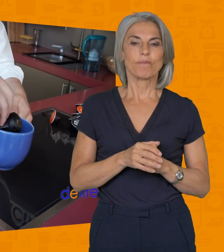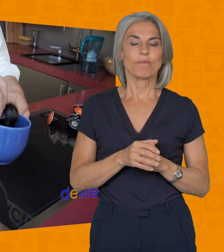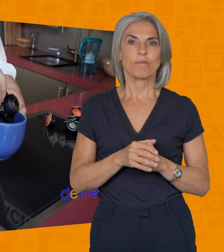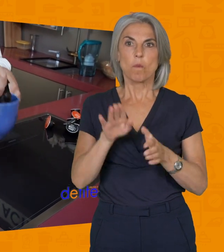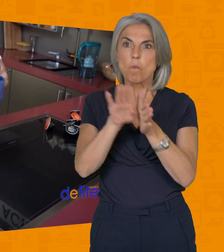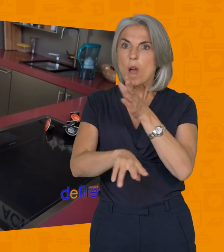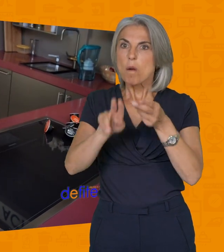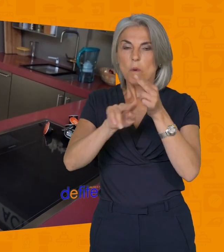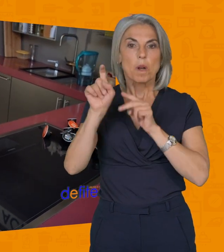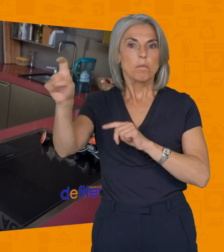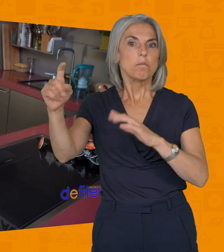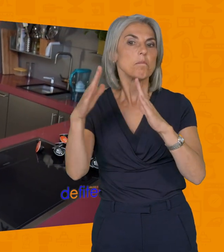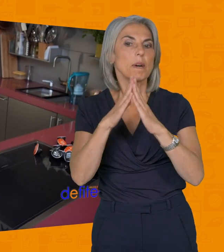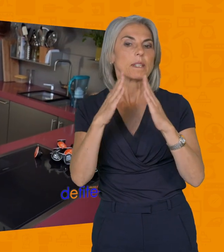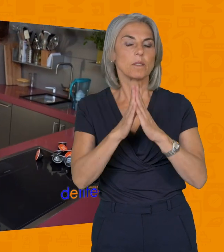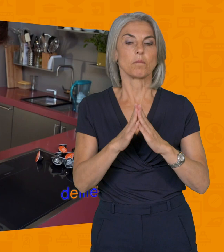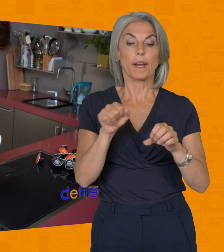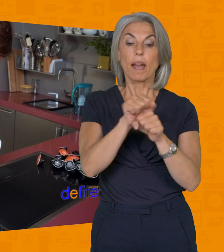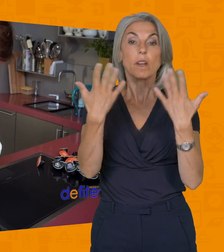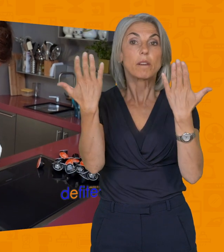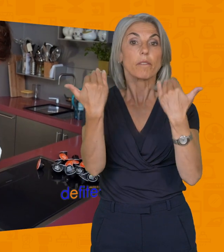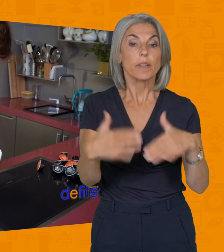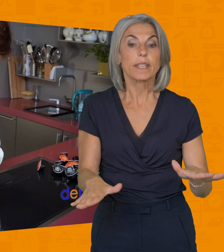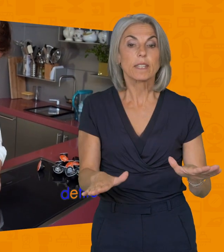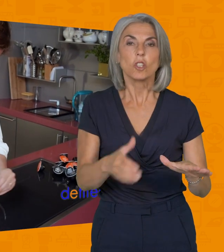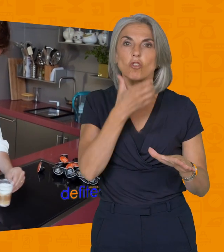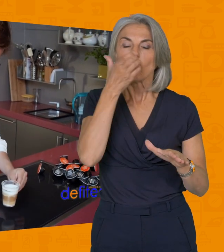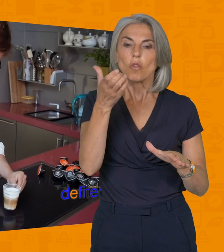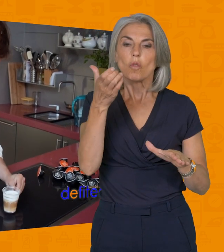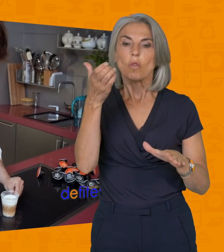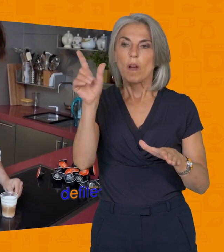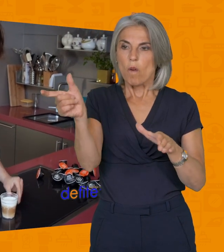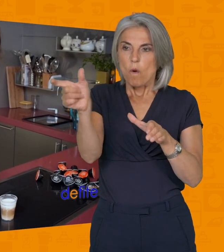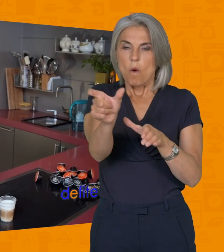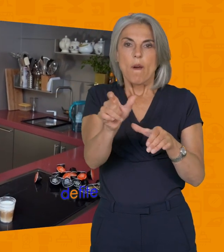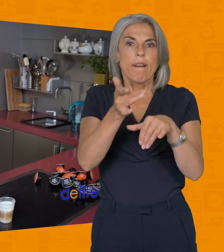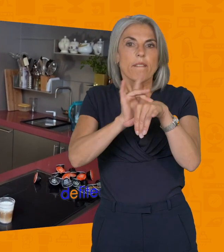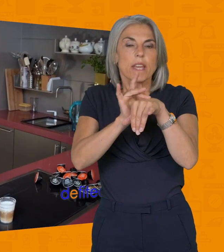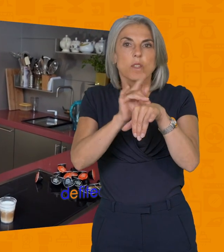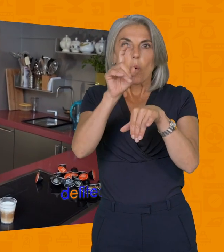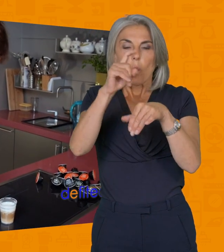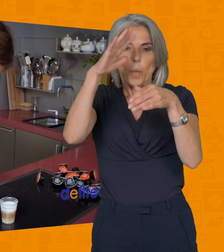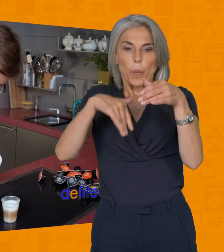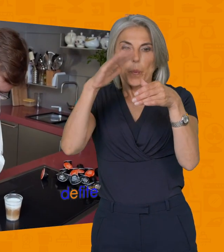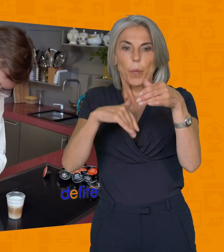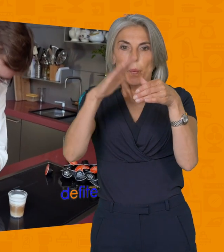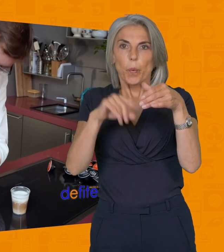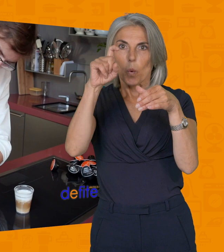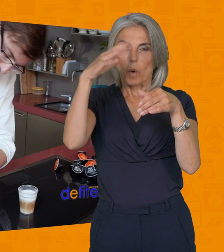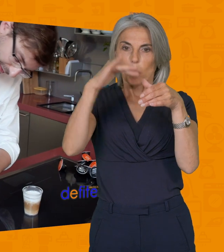beaucoup de vos soucis à la maison. Quand votre café est fait, qu'il est encore chaud, vous remettez la pastille à vide et vous rincez votre machine. Et